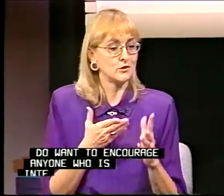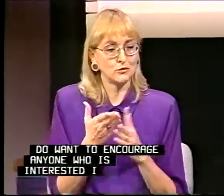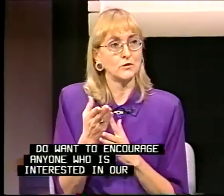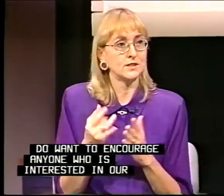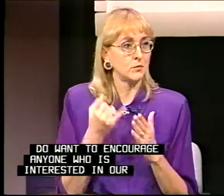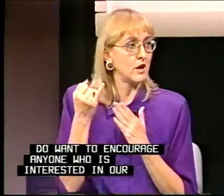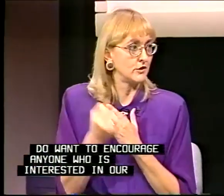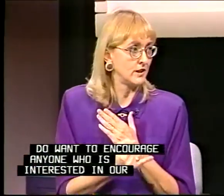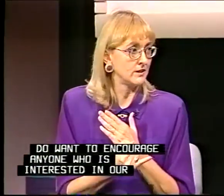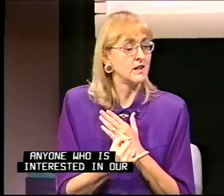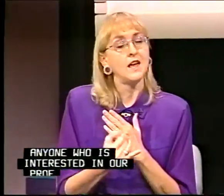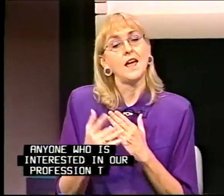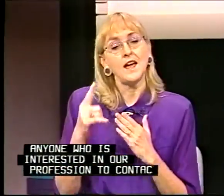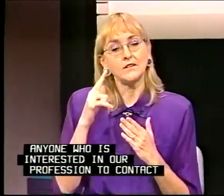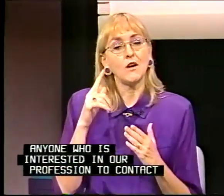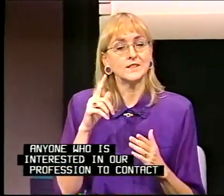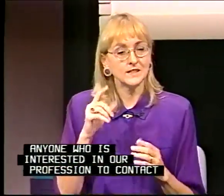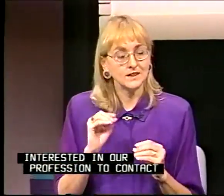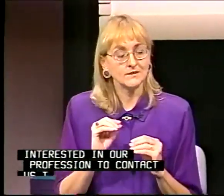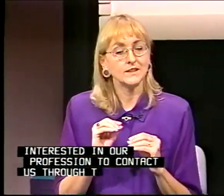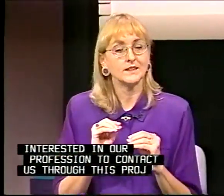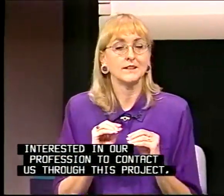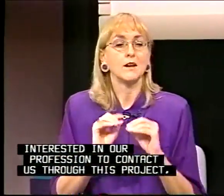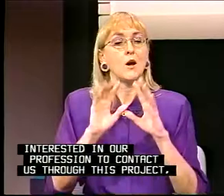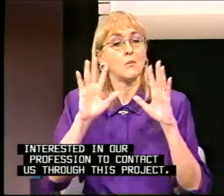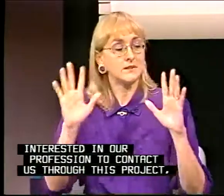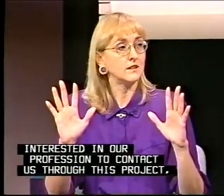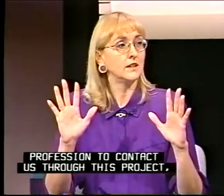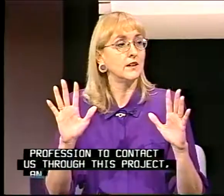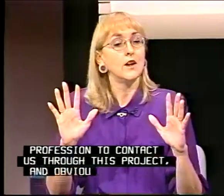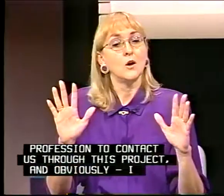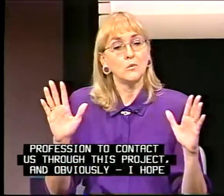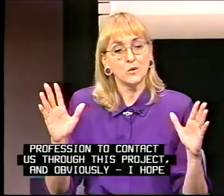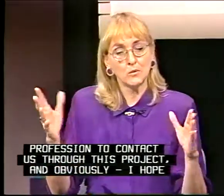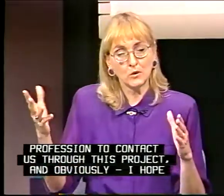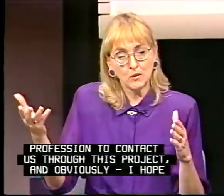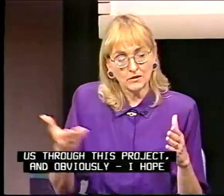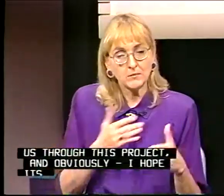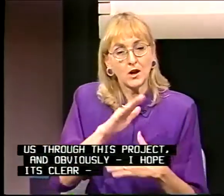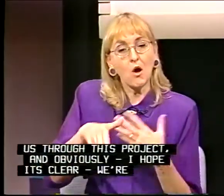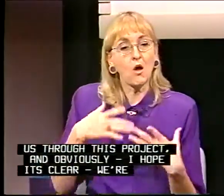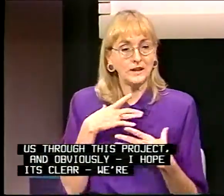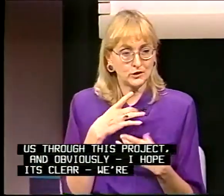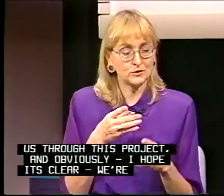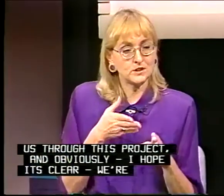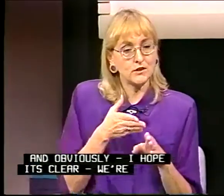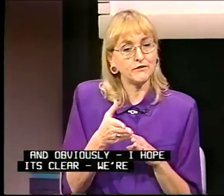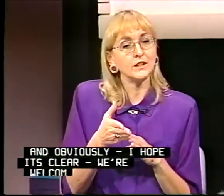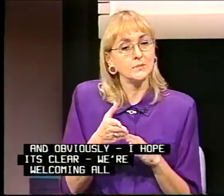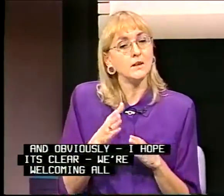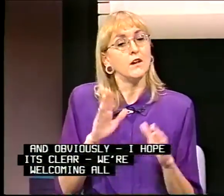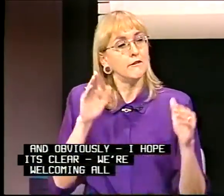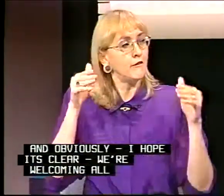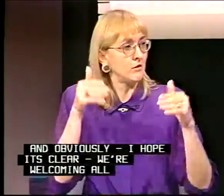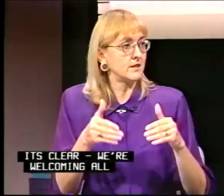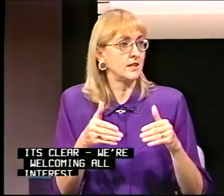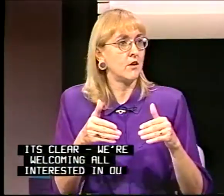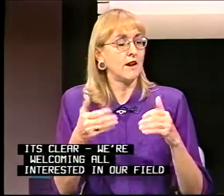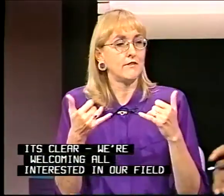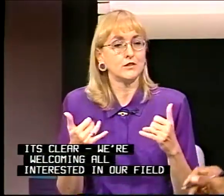through this project. And obviously, I hope it's clear, we're welcoming all interest in our field, but focusing our efforts